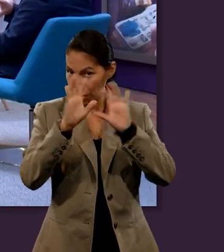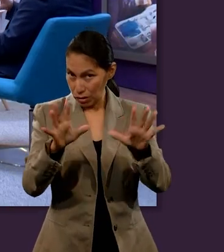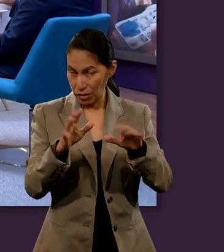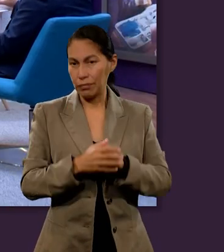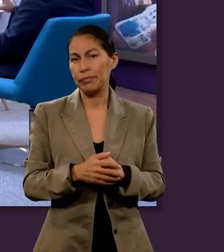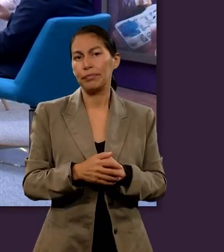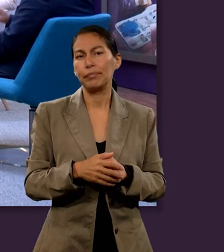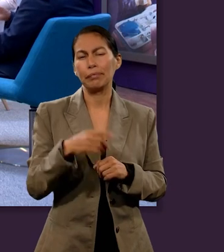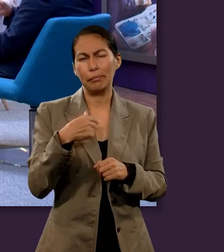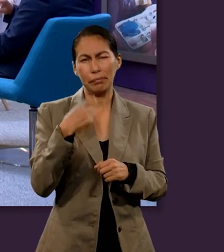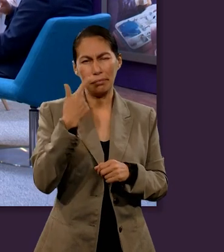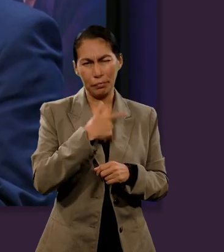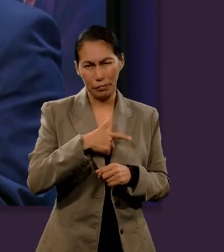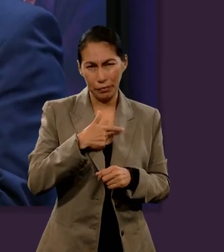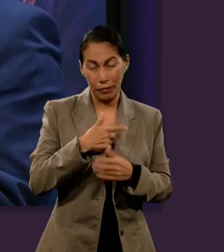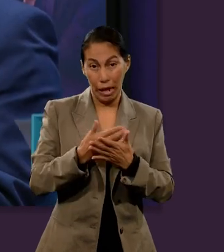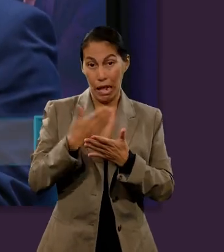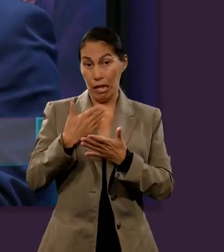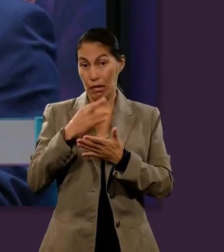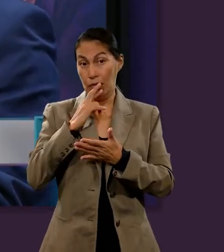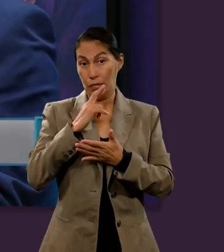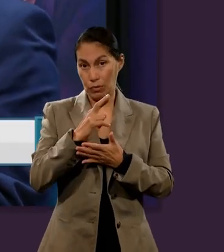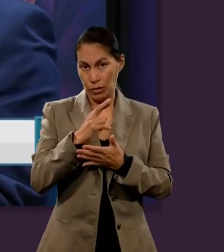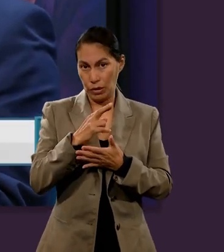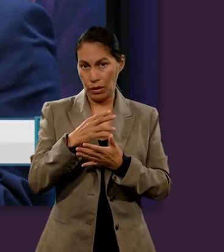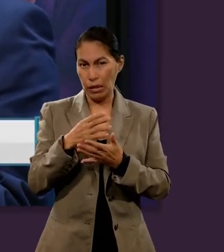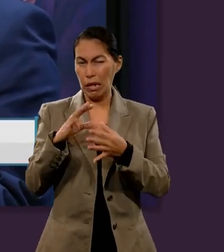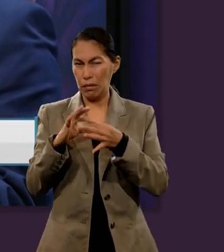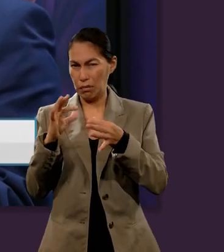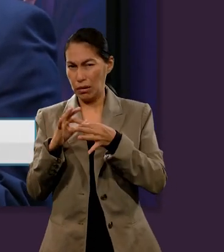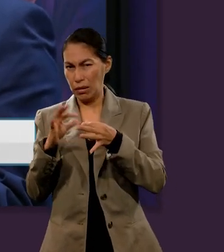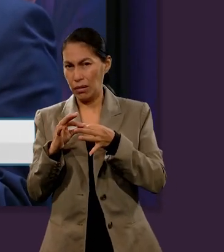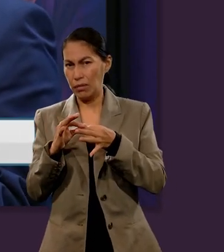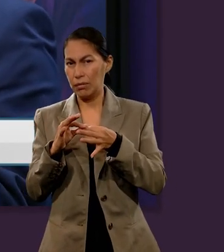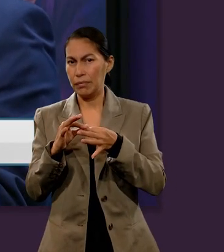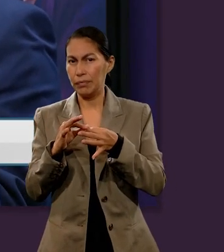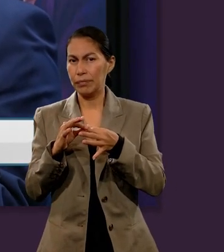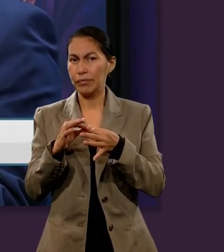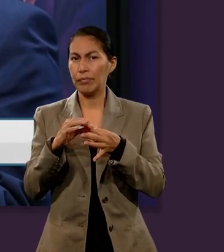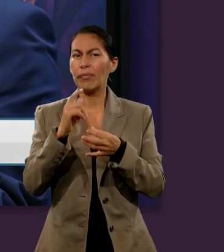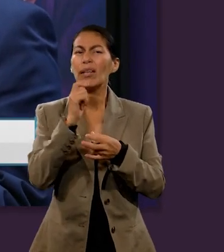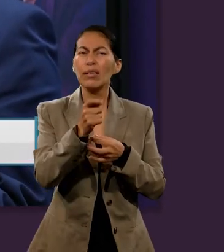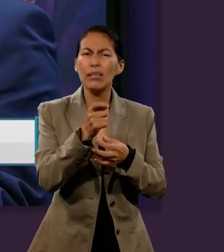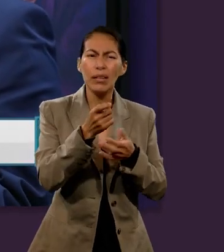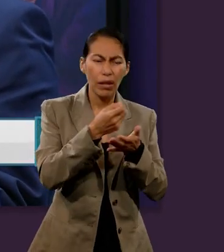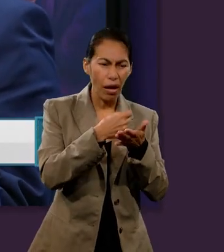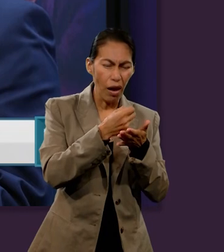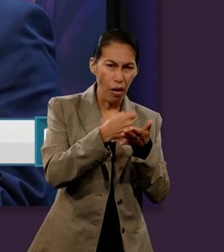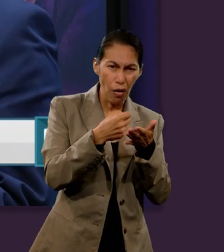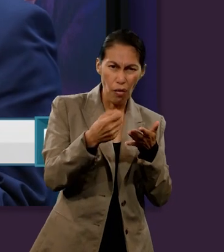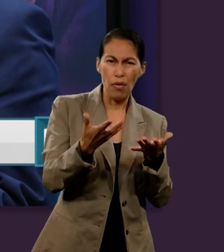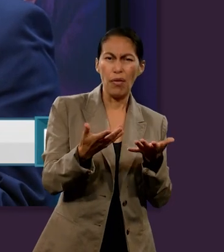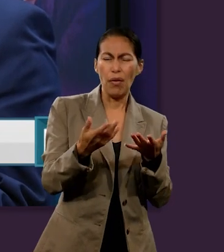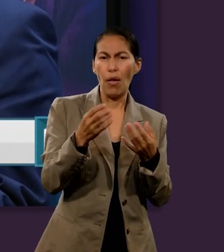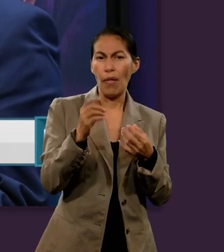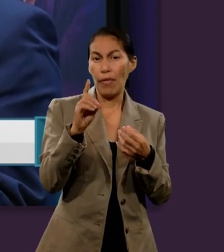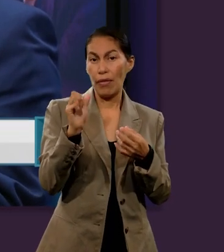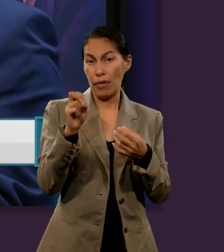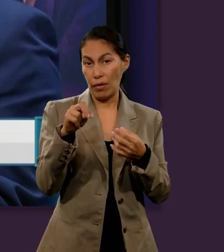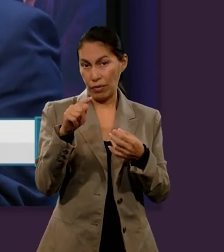debemos de tener muy en claro. Y me gustaría, antes de responder a tu pregunta, contar un poco en qué consistió la